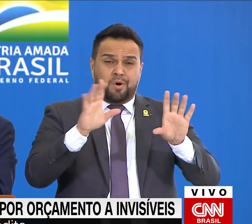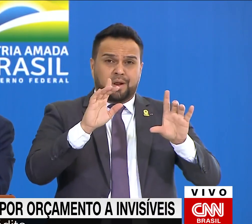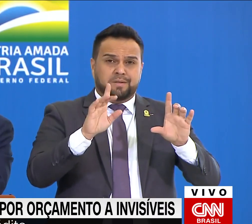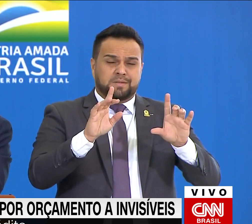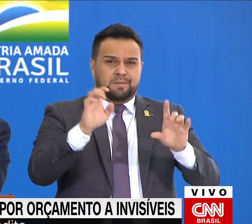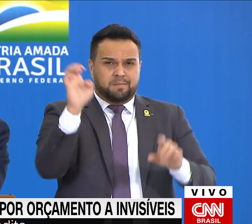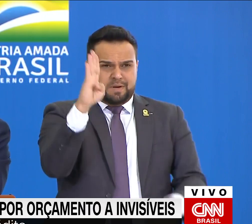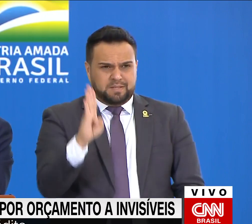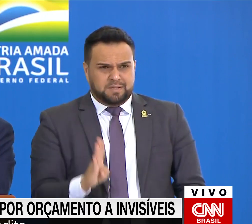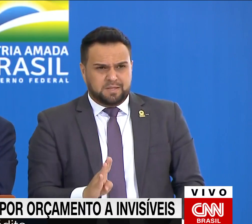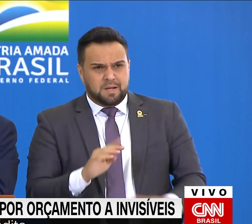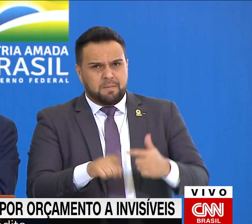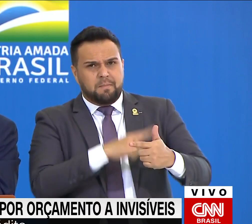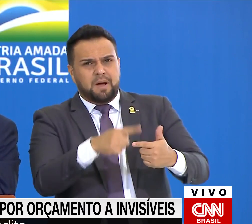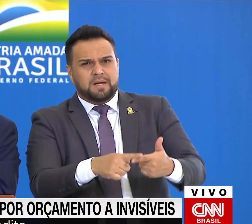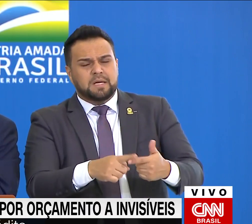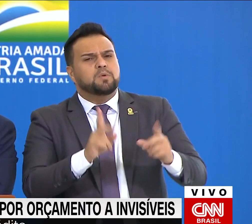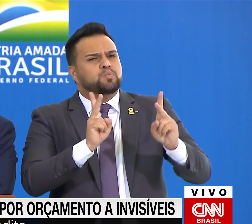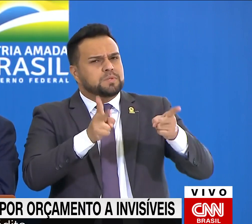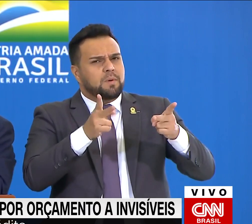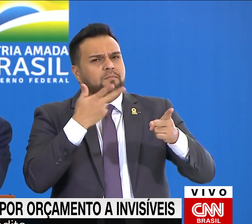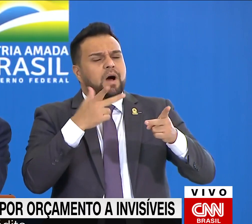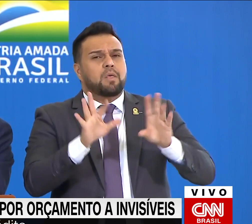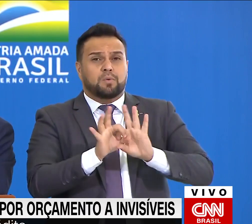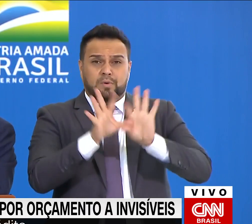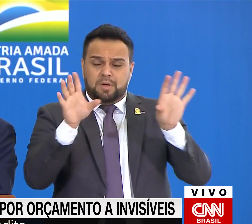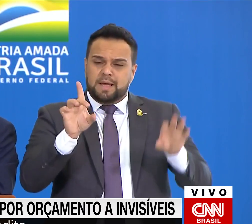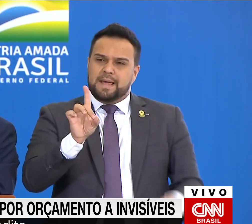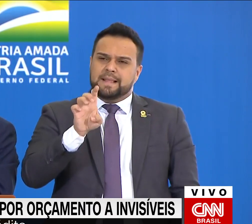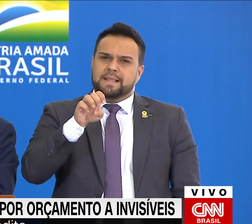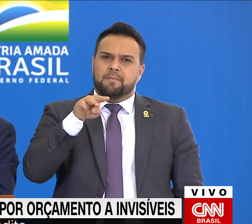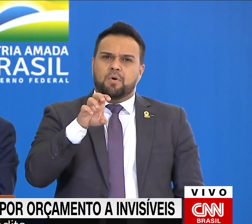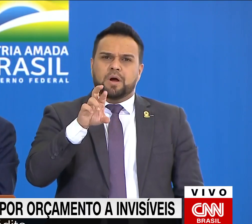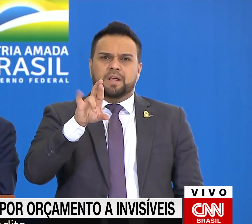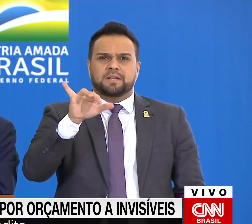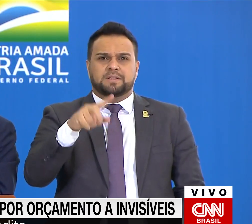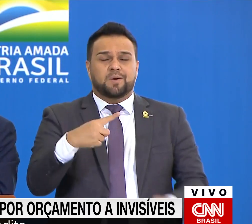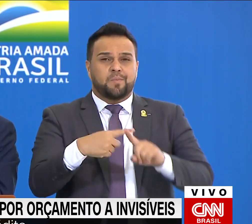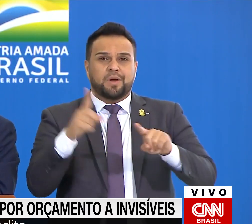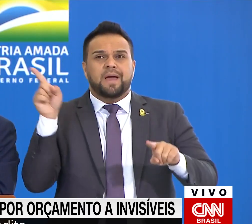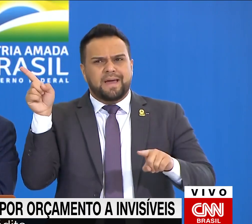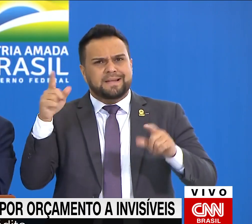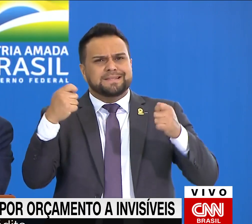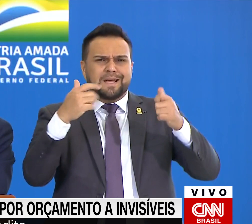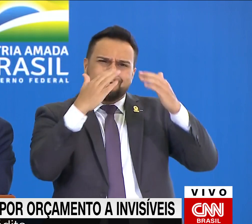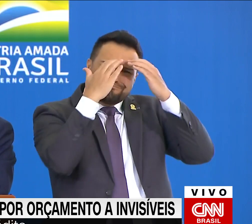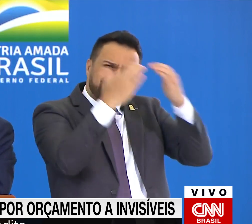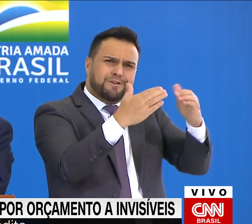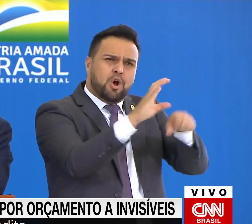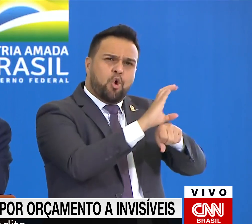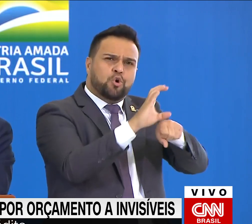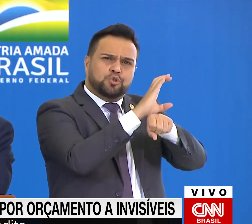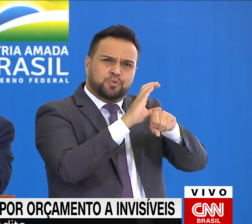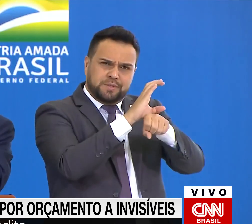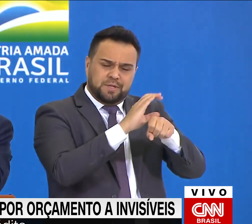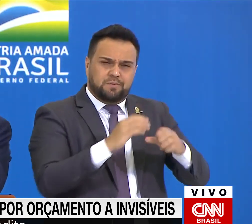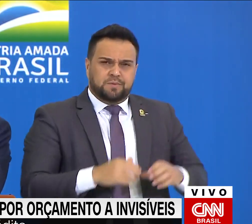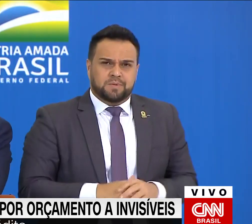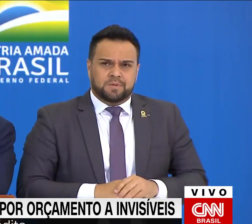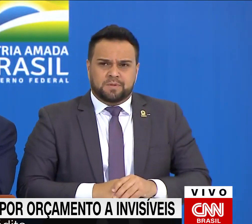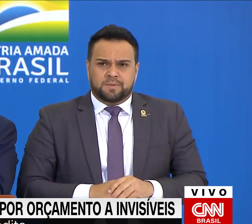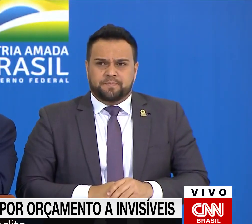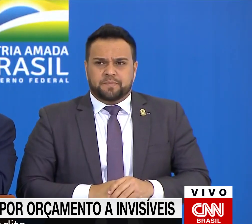Eu elogio sempre a democracia, porque o presidente sempre joga dentro das quatro linhas. Sempre. E atacado,